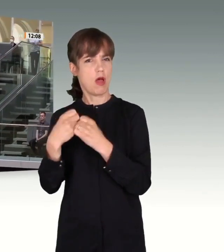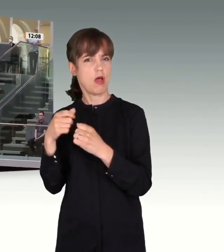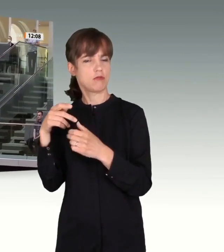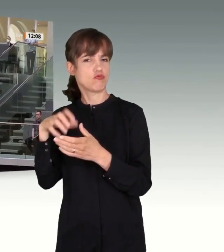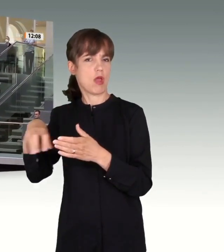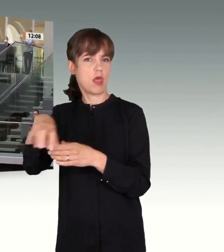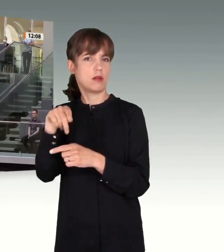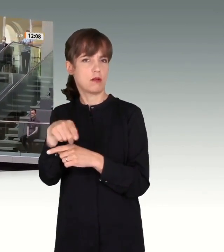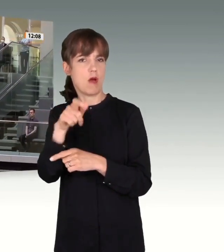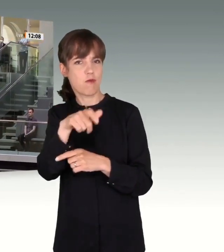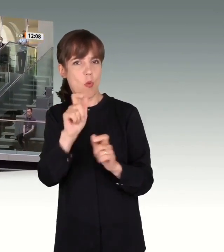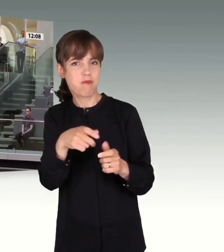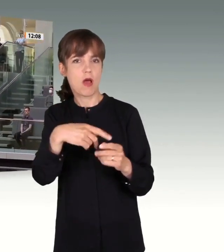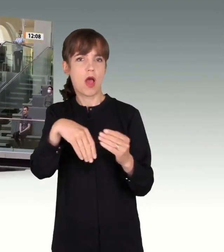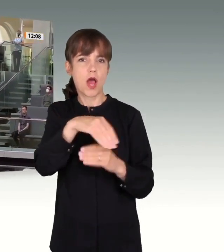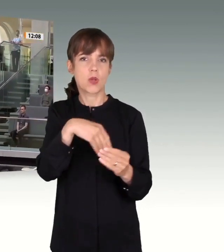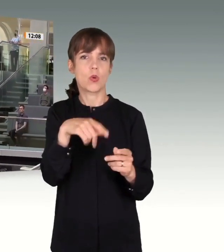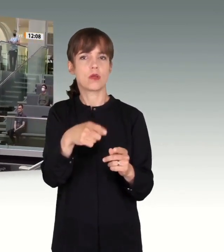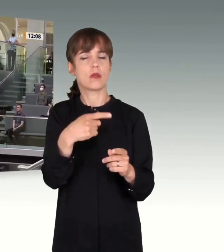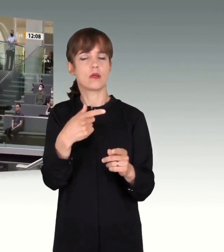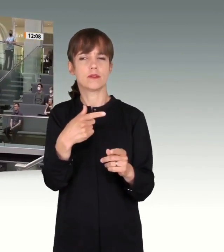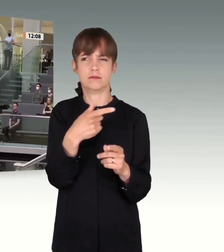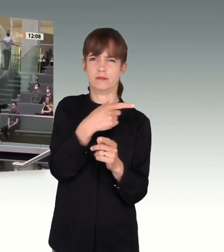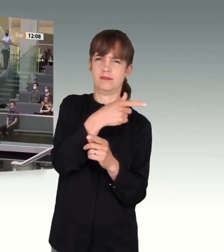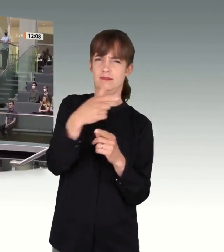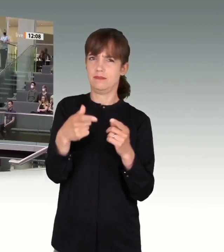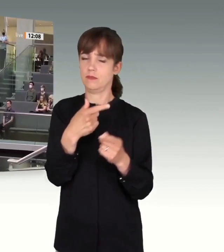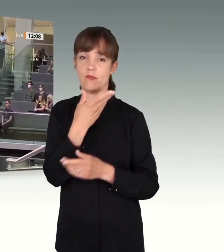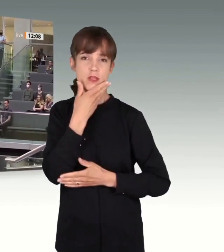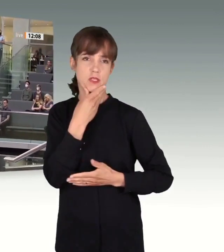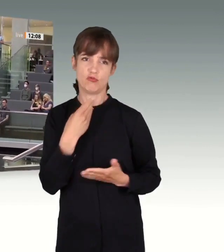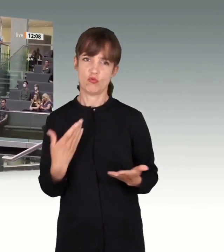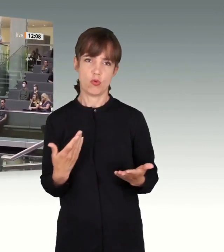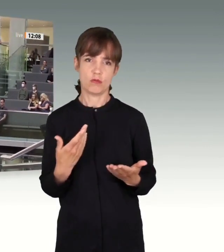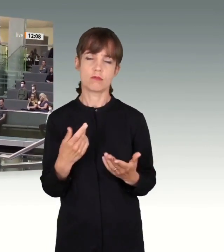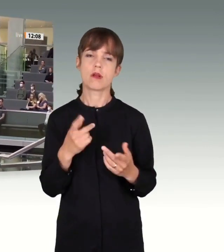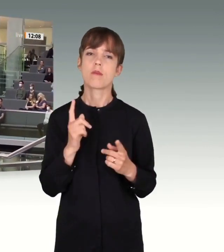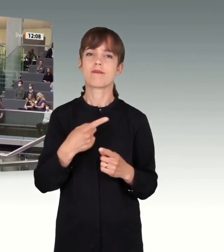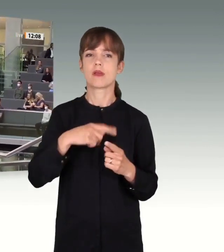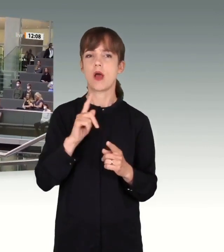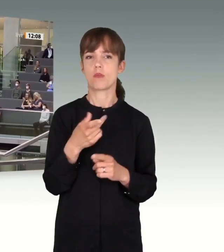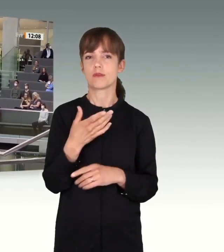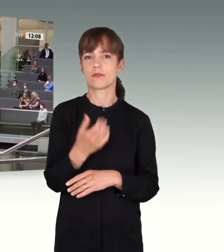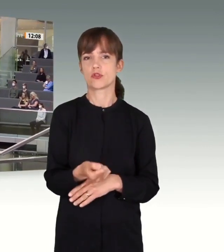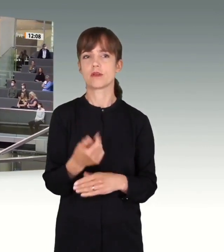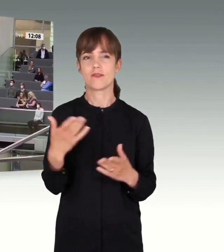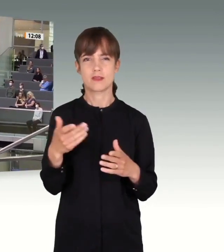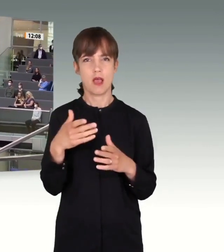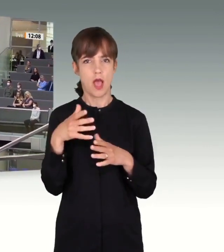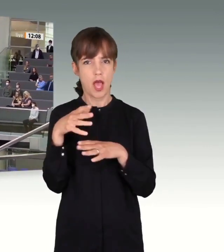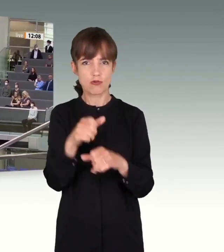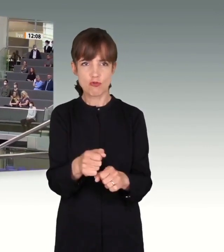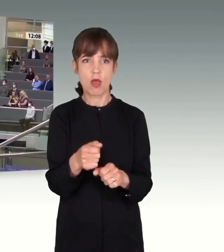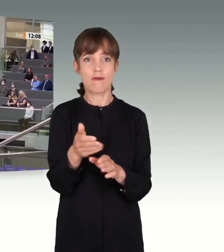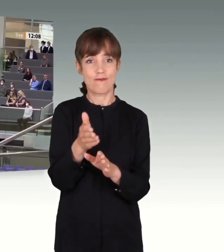Unionskollegen Dr. Volker Ullrich und Alexander Troben werden gleich im Einzelnen die inzwischen auf den Weg gebrachten Gesetzesänderungen, die Verbesserungen bei der